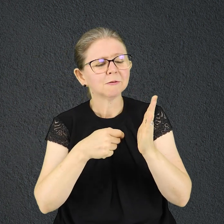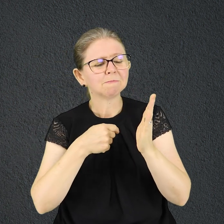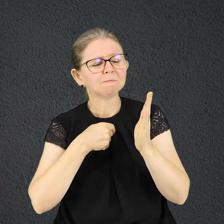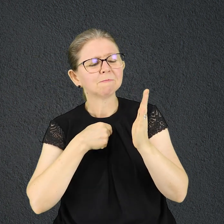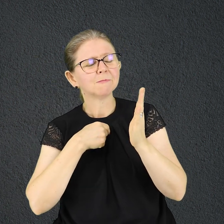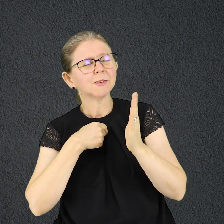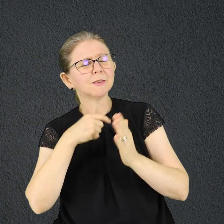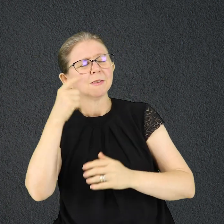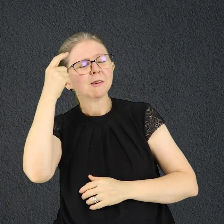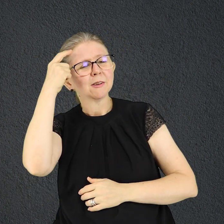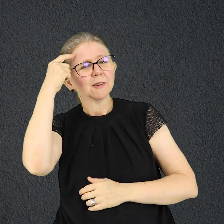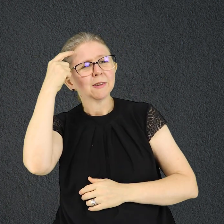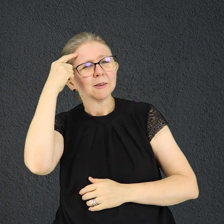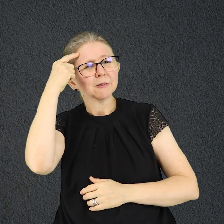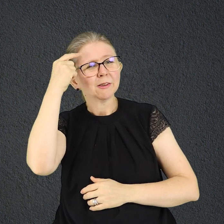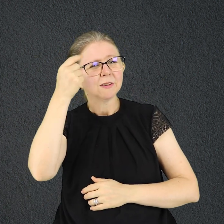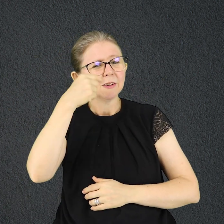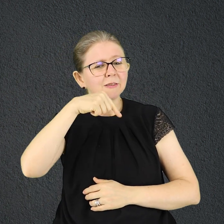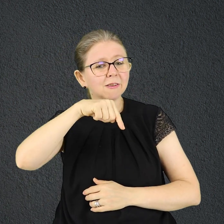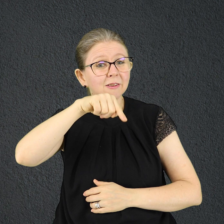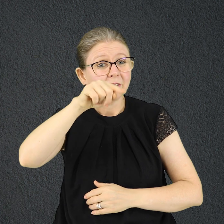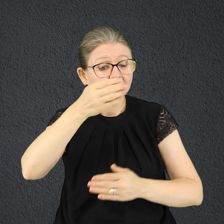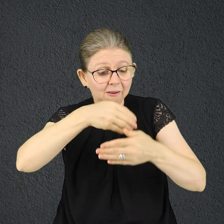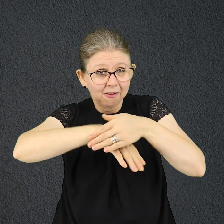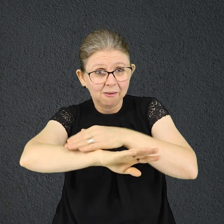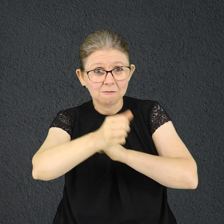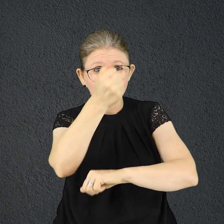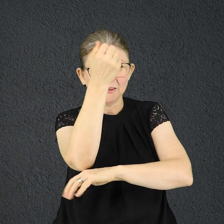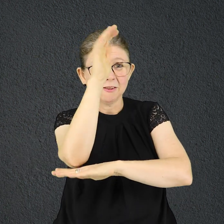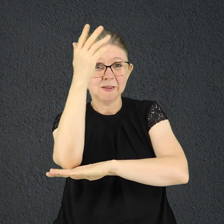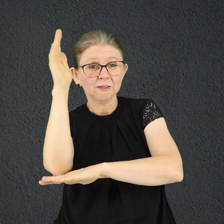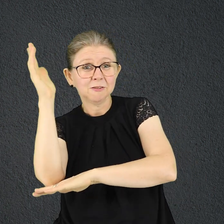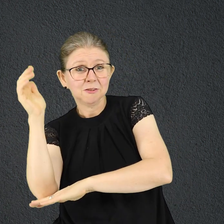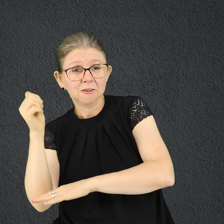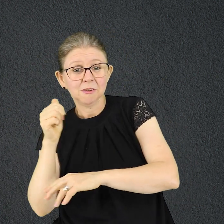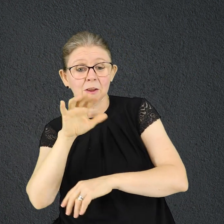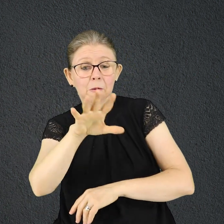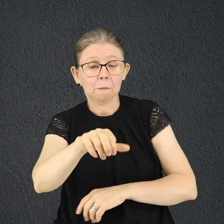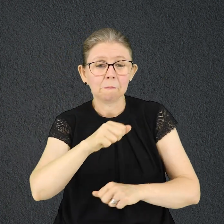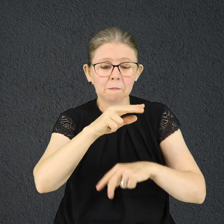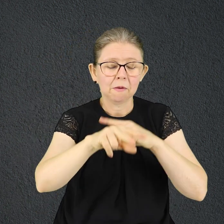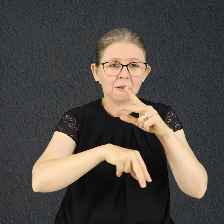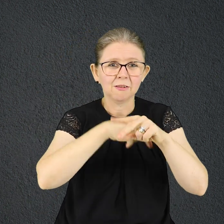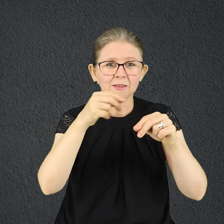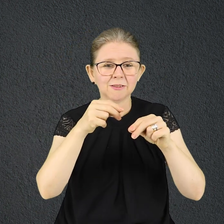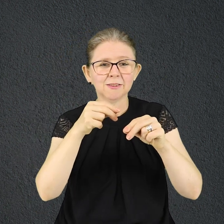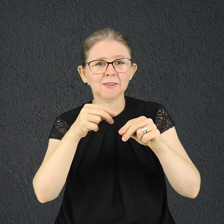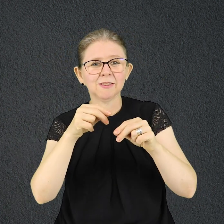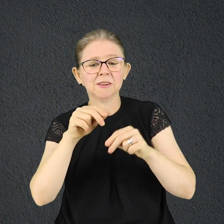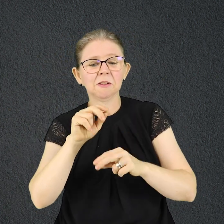presentes, tentando adivinhar se o que estava envolto por aquele papel era o meu desejado presente. Quem já foi